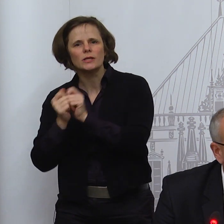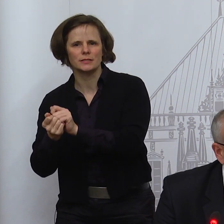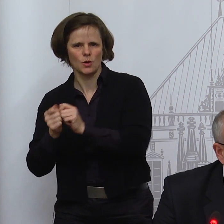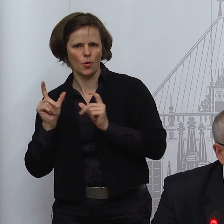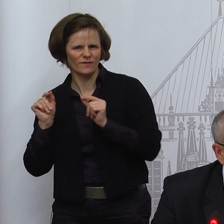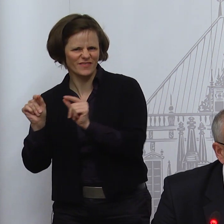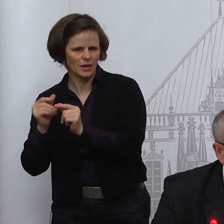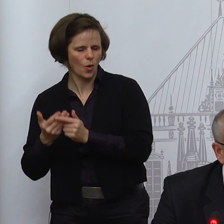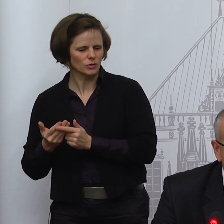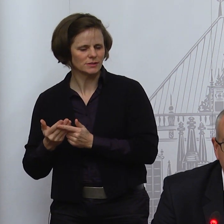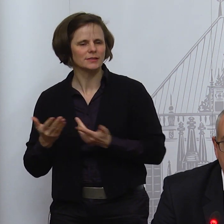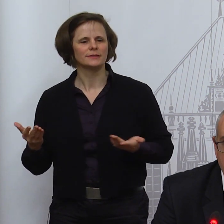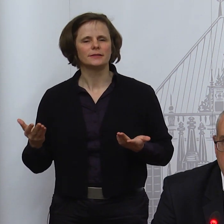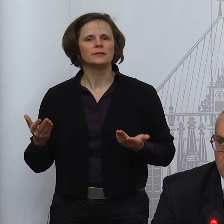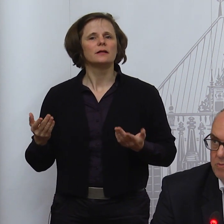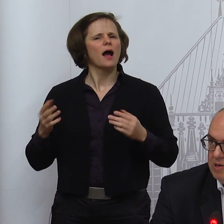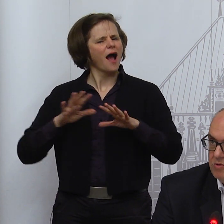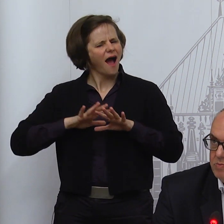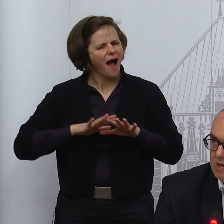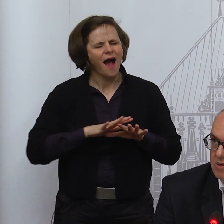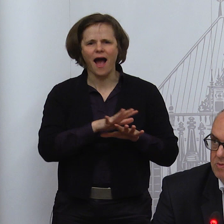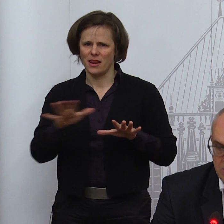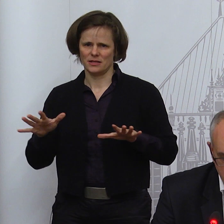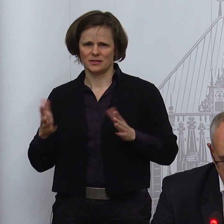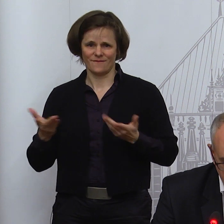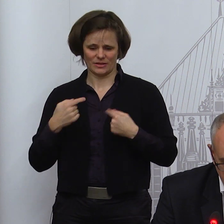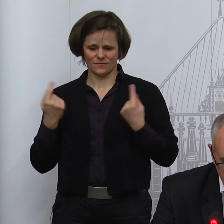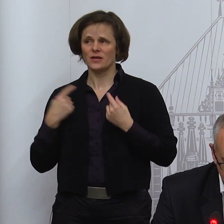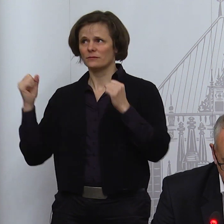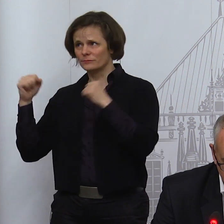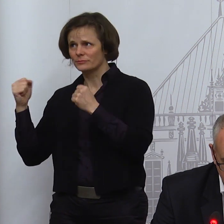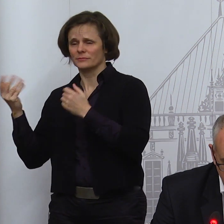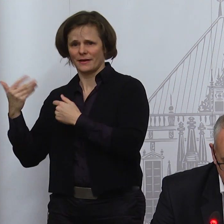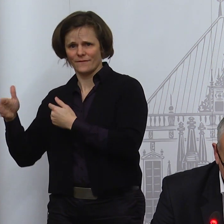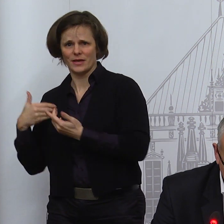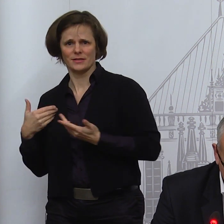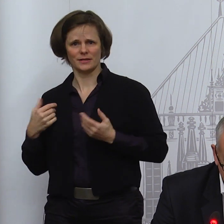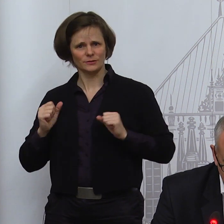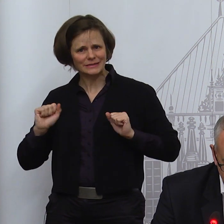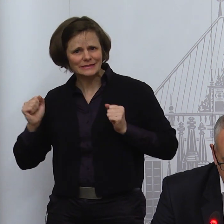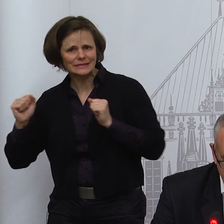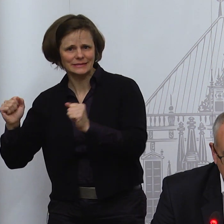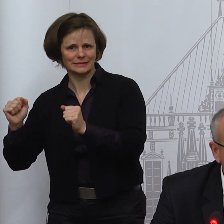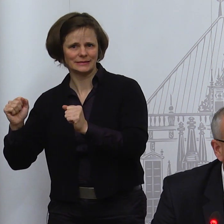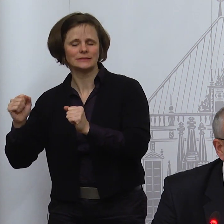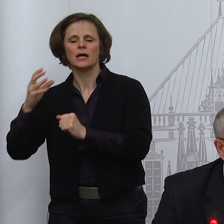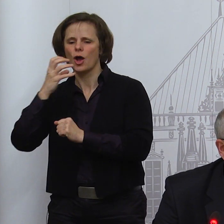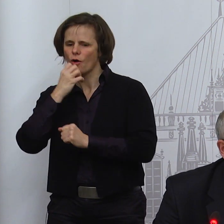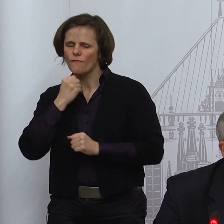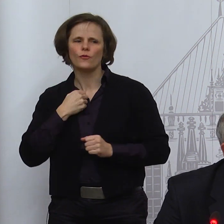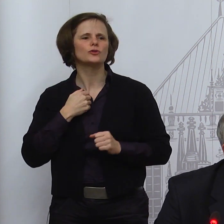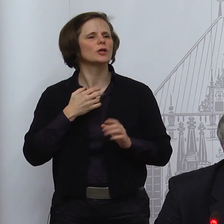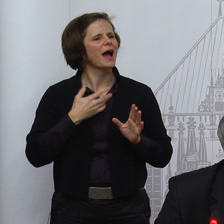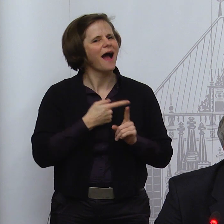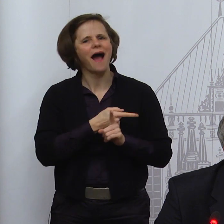natürlich alles bei dem, wo wir vorgehen, auch im Bildungsbereich, um die Dinge so sicher wie möglich zu machen. Wir haben deshalb